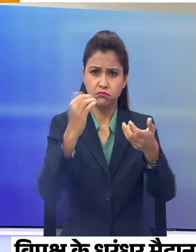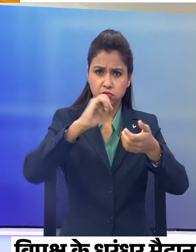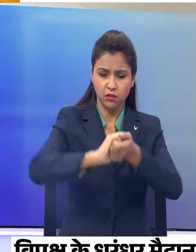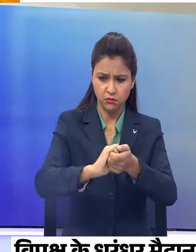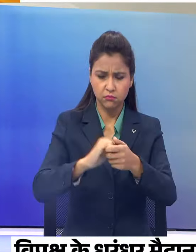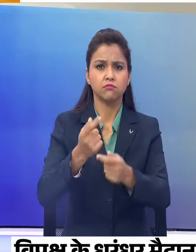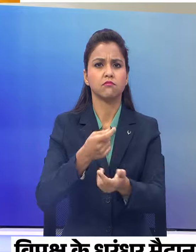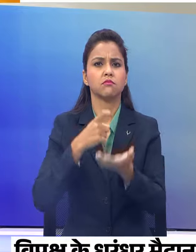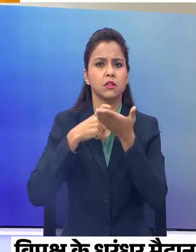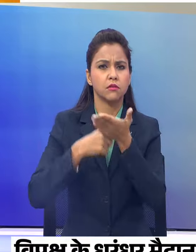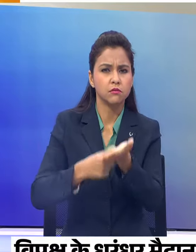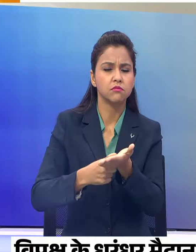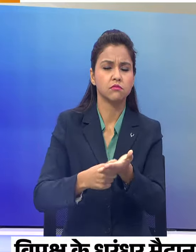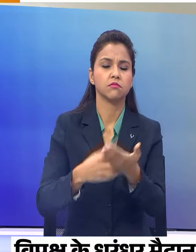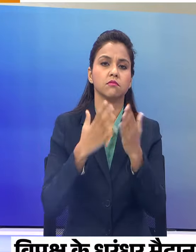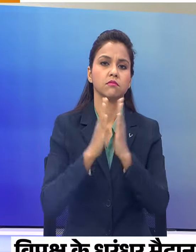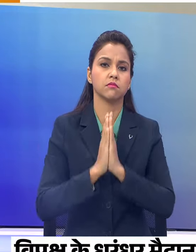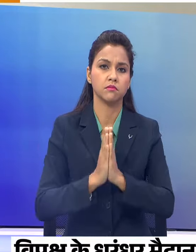करेंगे वोट अपील